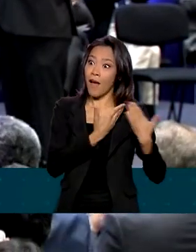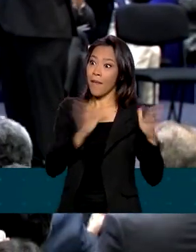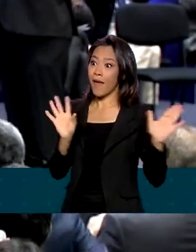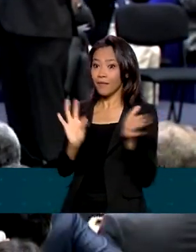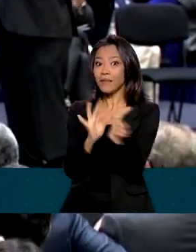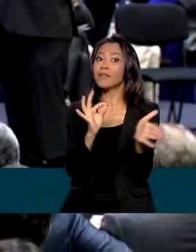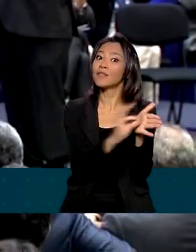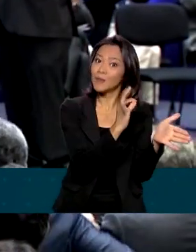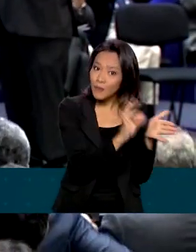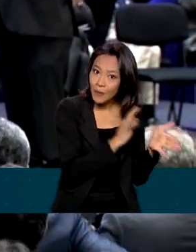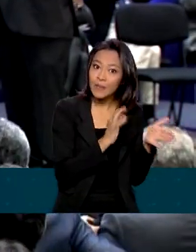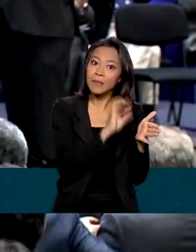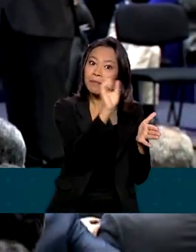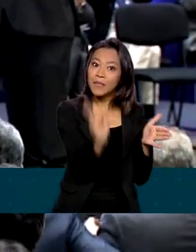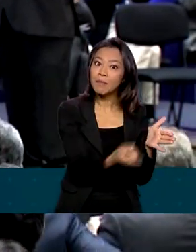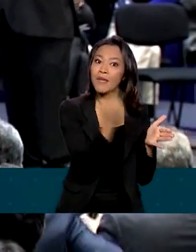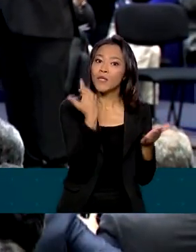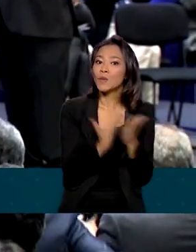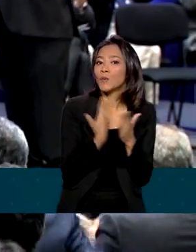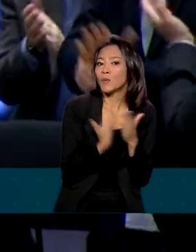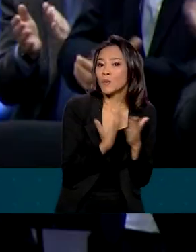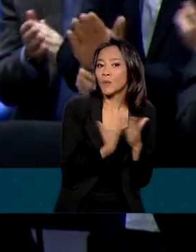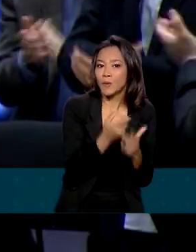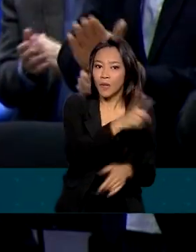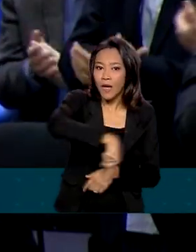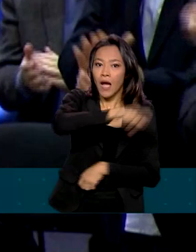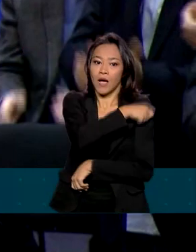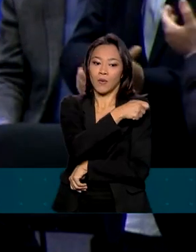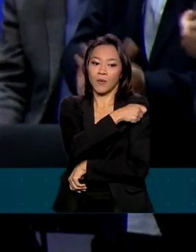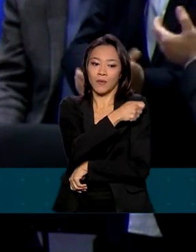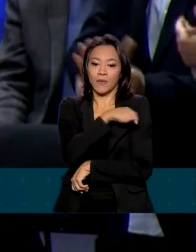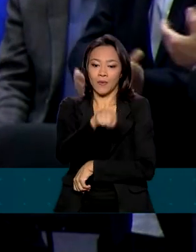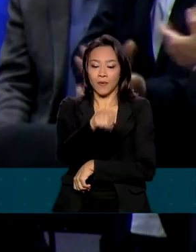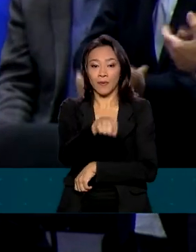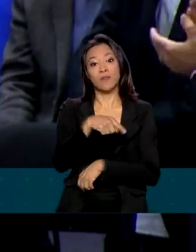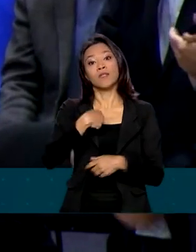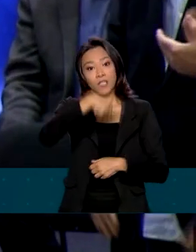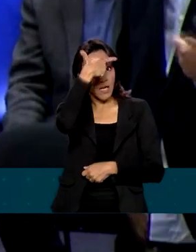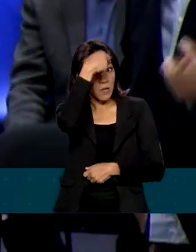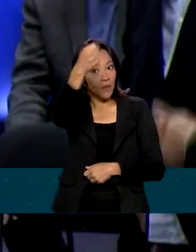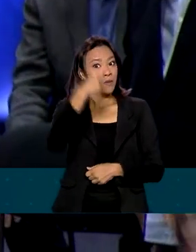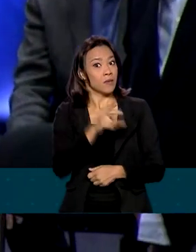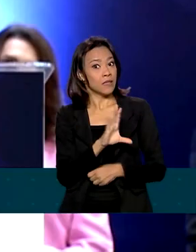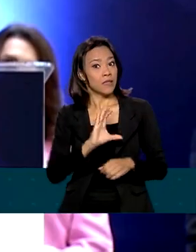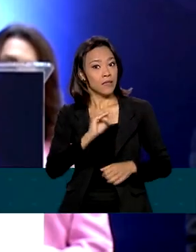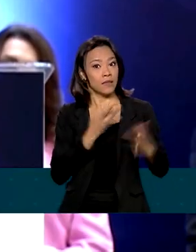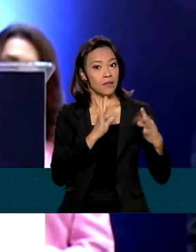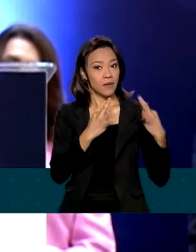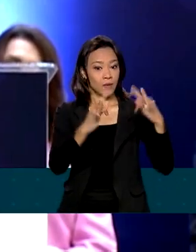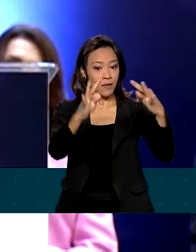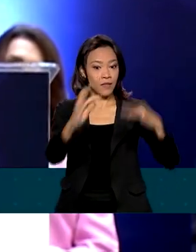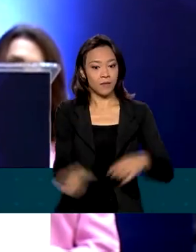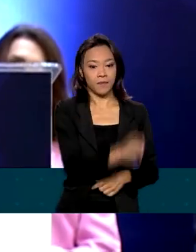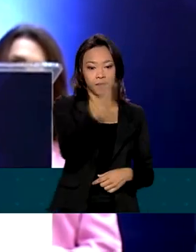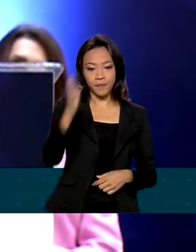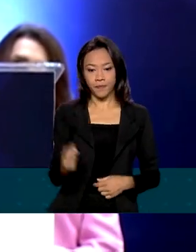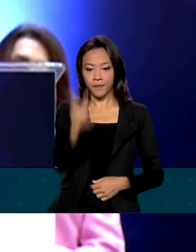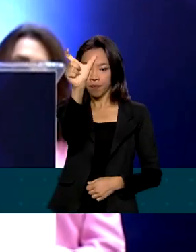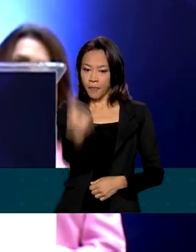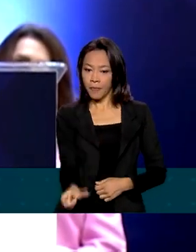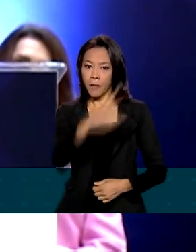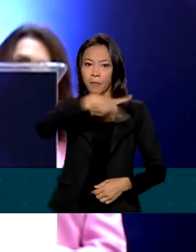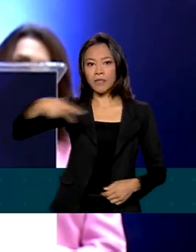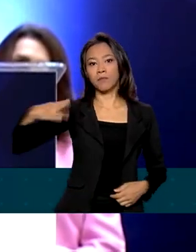abertas para a primeira turma de graduação em Ciência, Tecnologia e Inovação. O presidente Jair